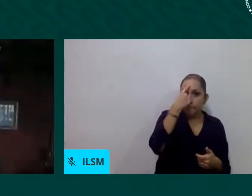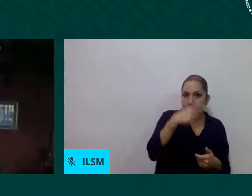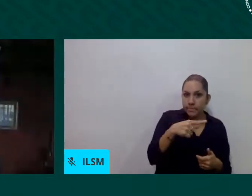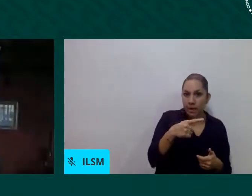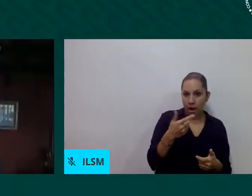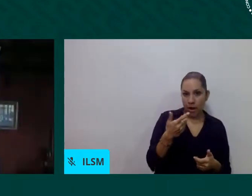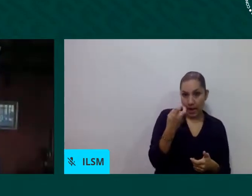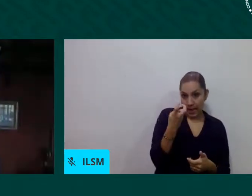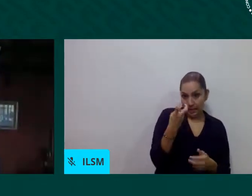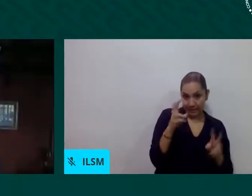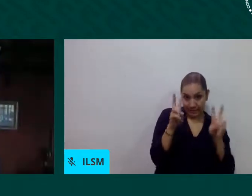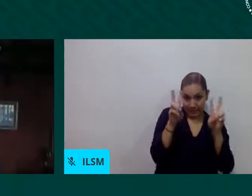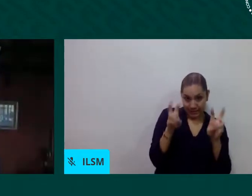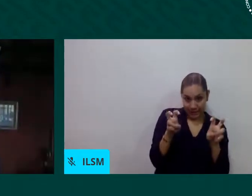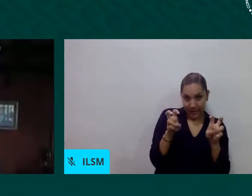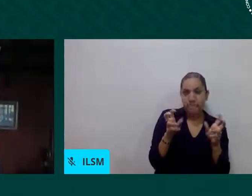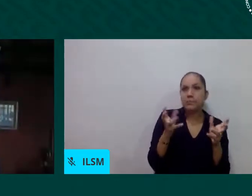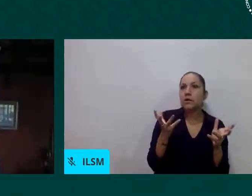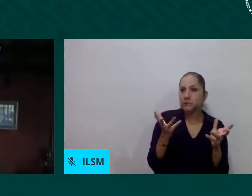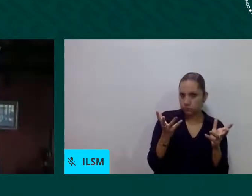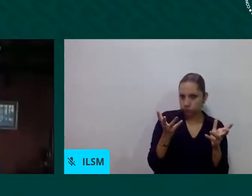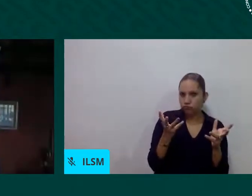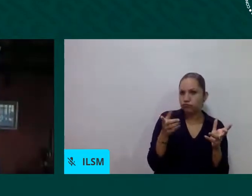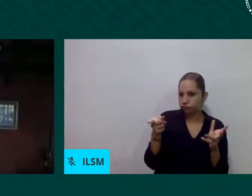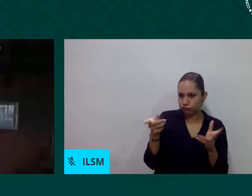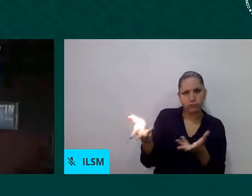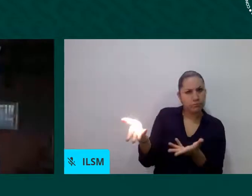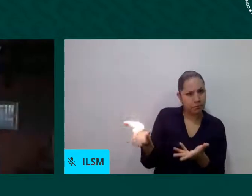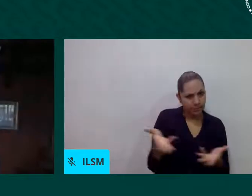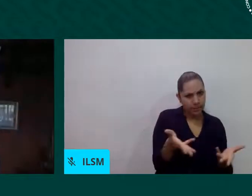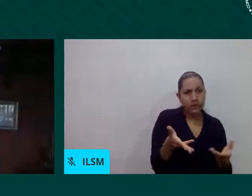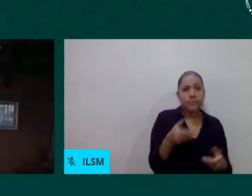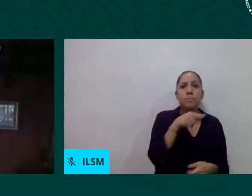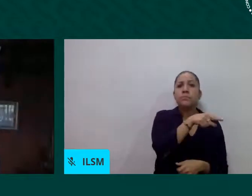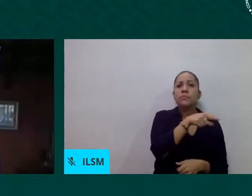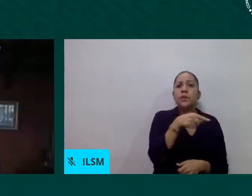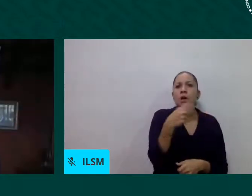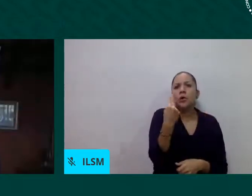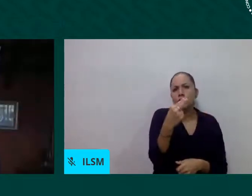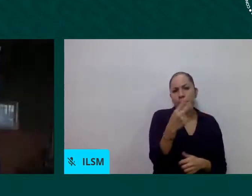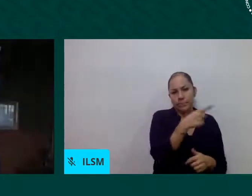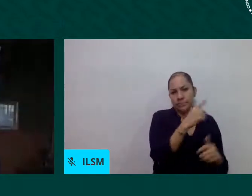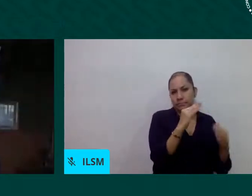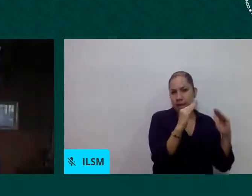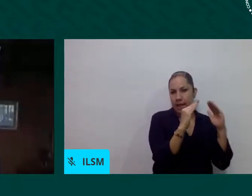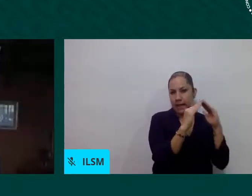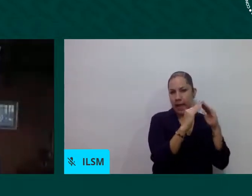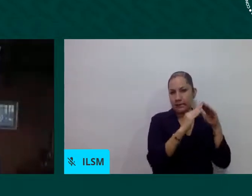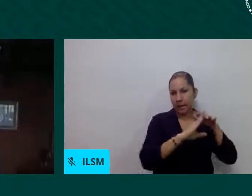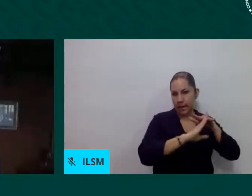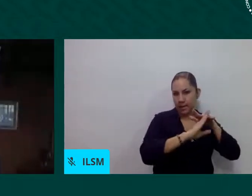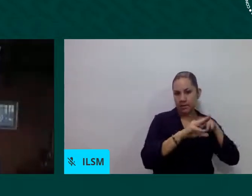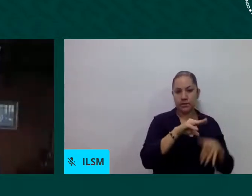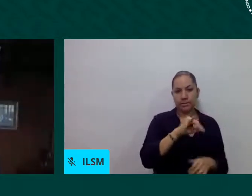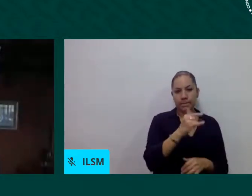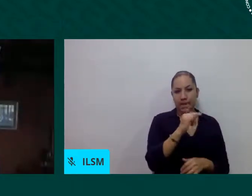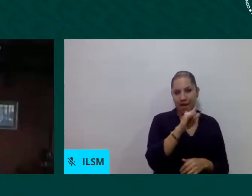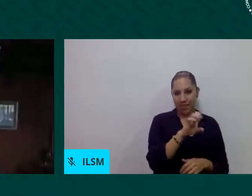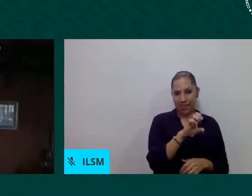donde van a tener ahí la posibilidad de concurrir a solicitar no solamente información sino también a recibir